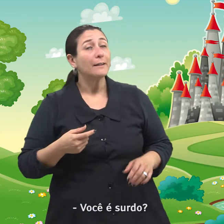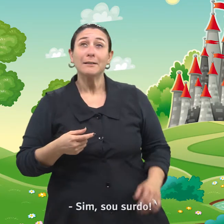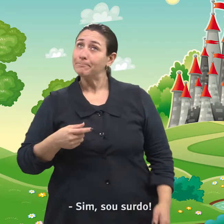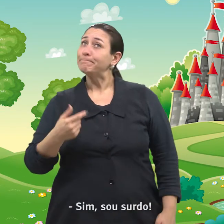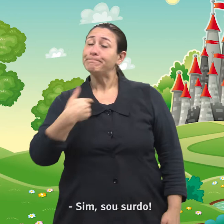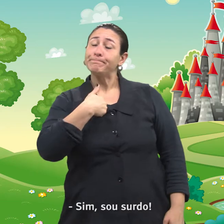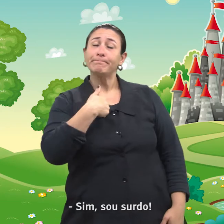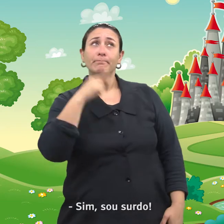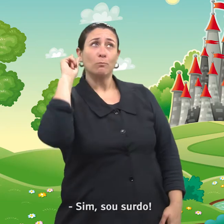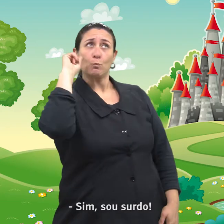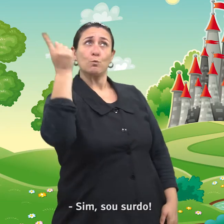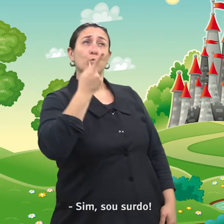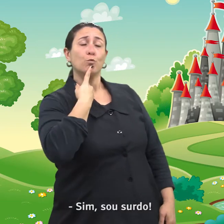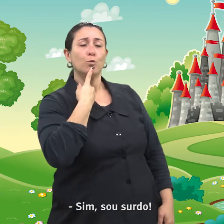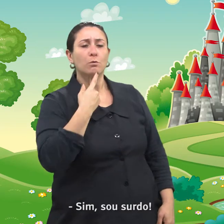Sim, sou surdo.